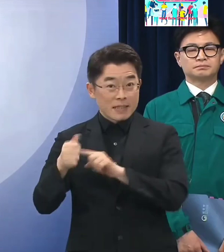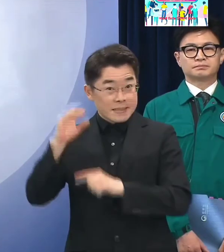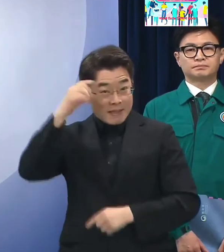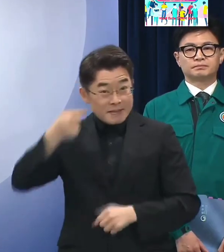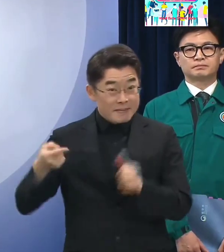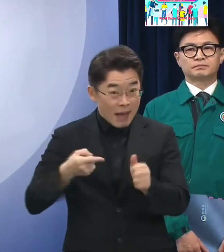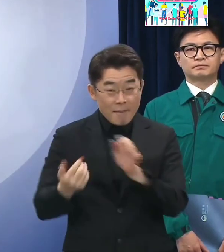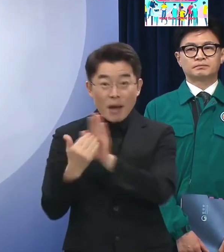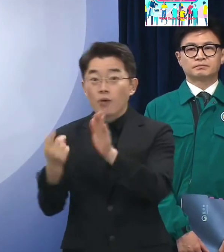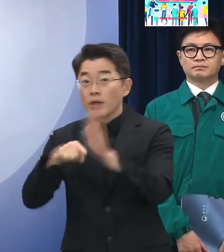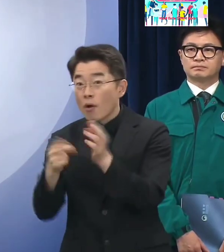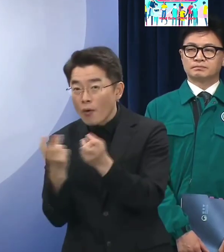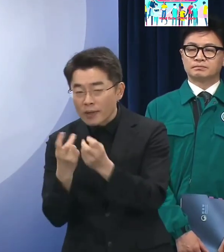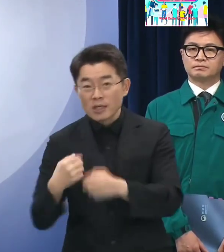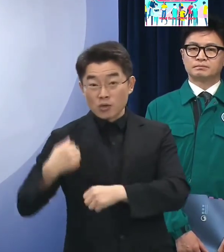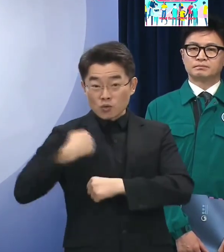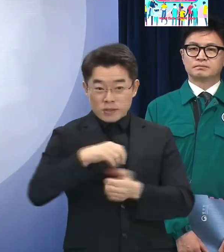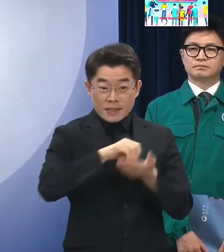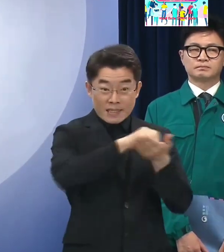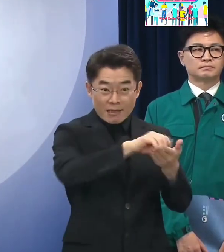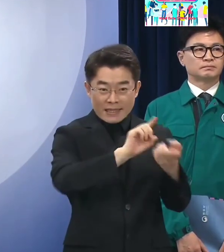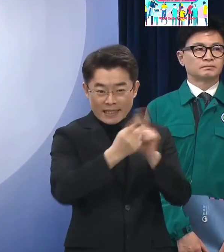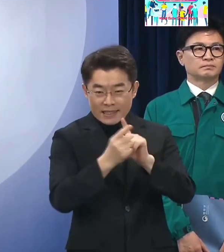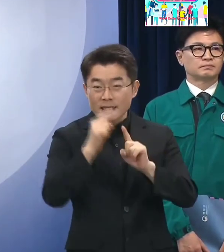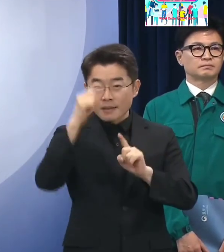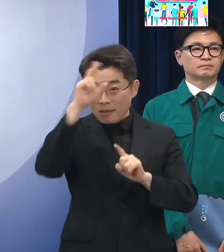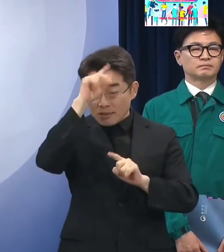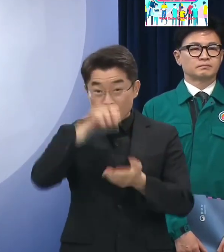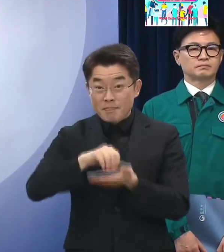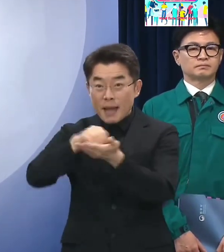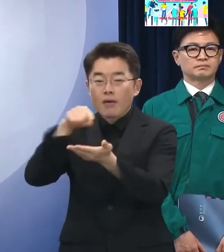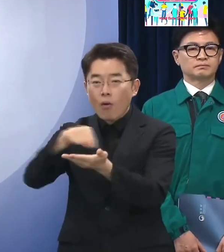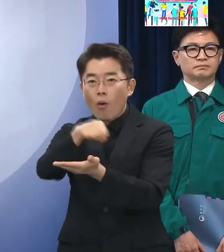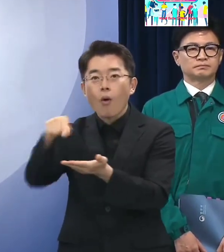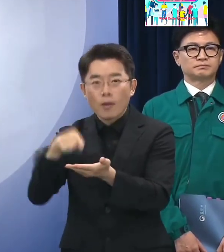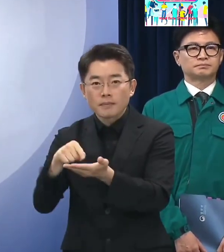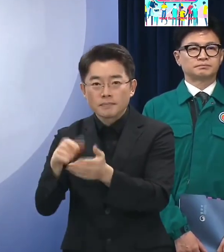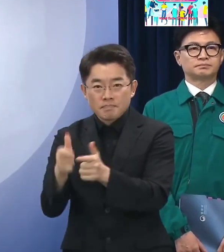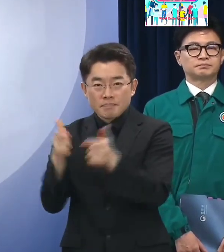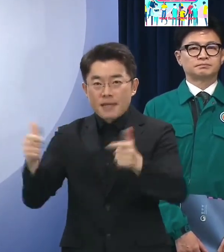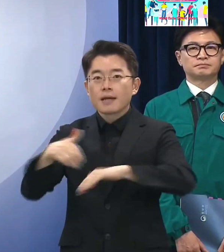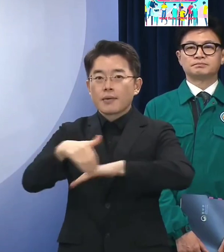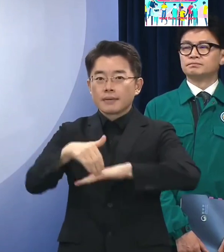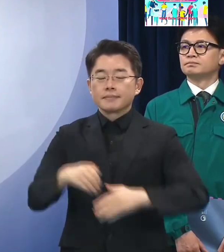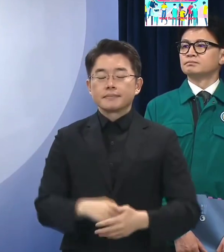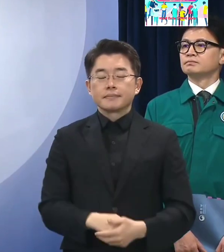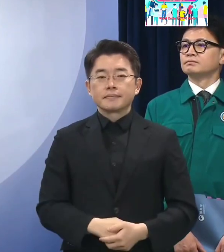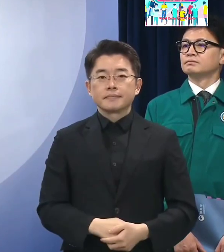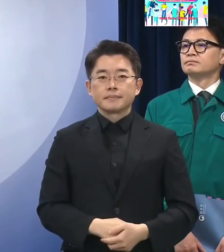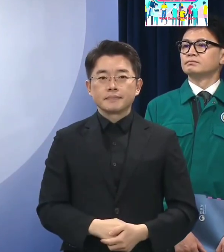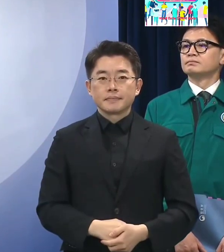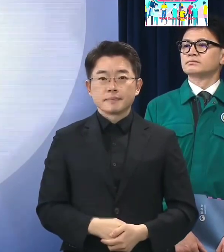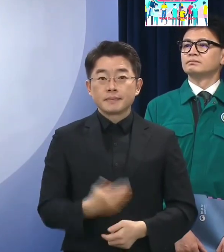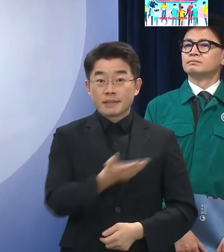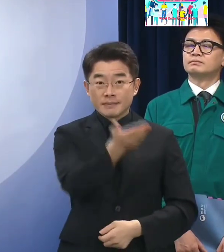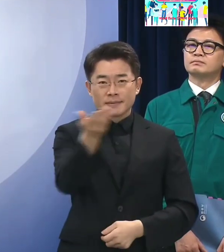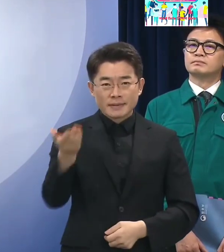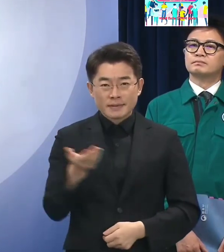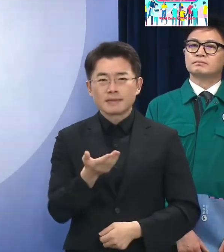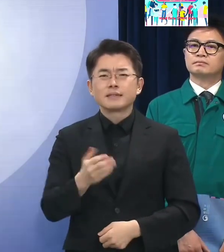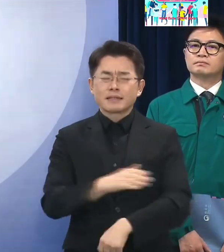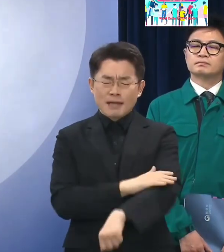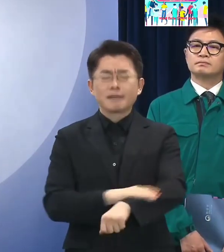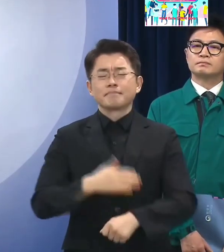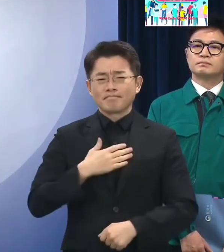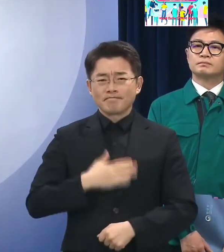의무경찰제의 제도입도 적극 검토하겠습니다 국민 여러분께서도 잘 아시다시피